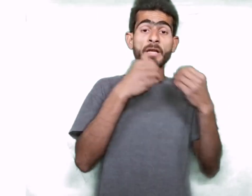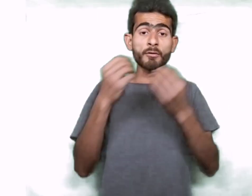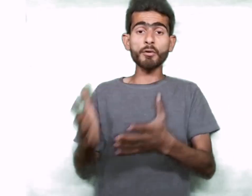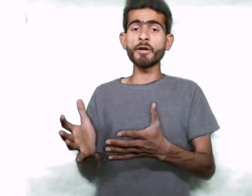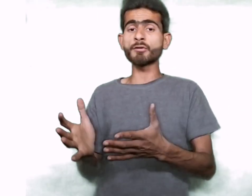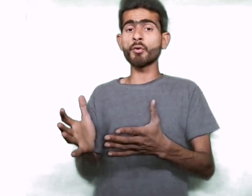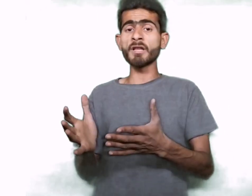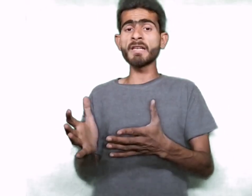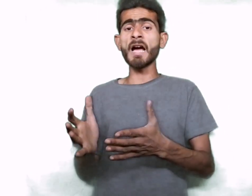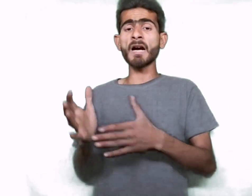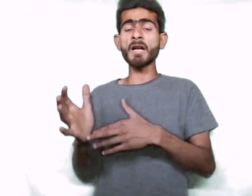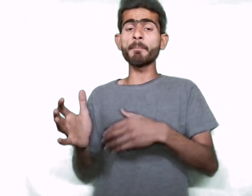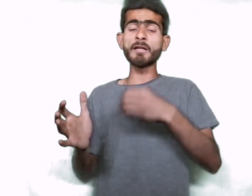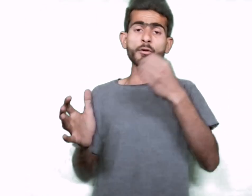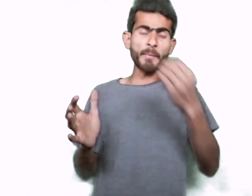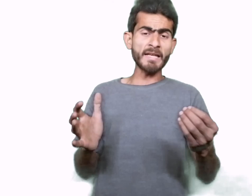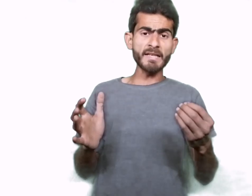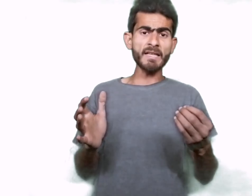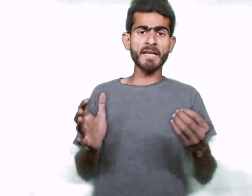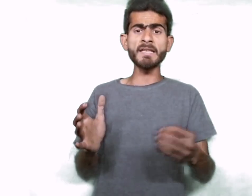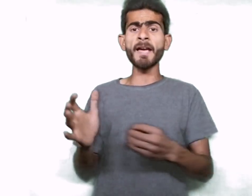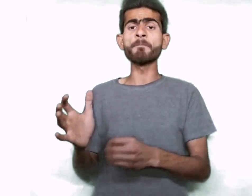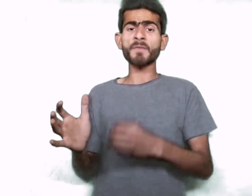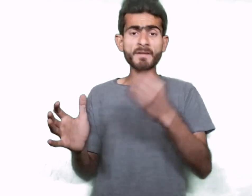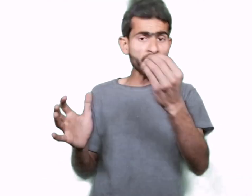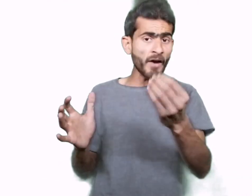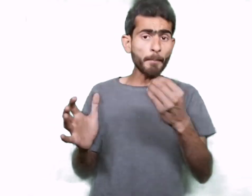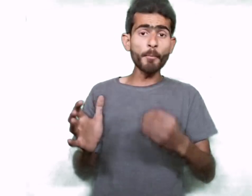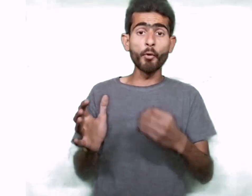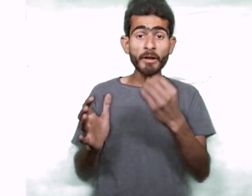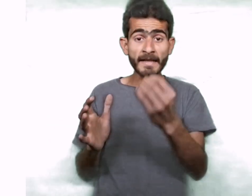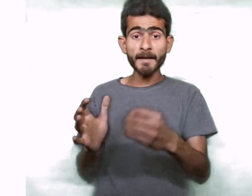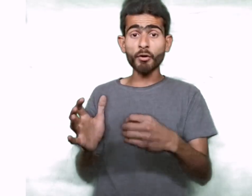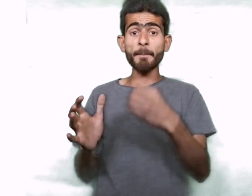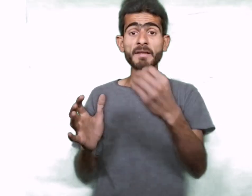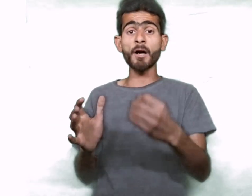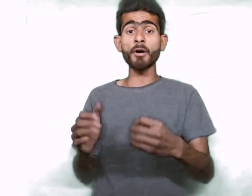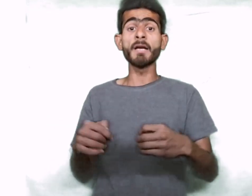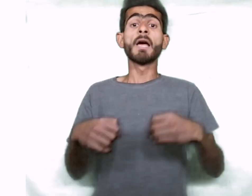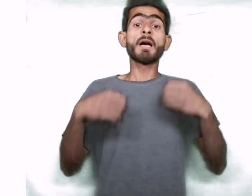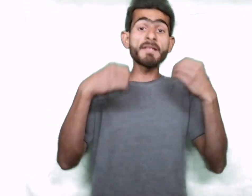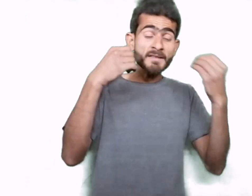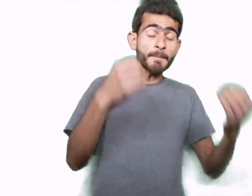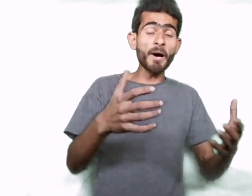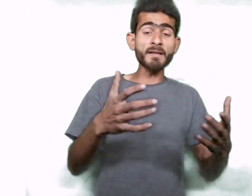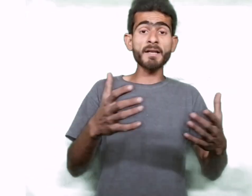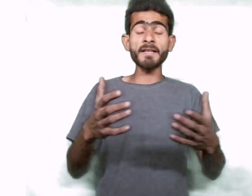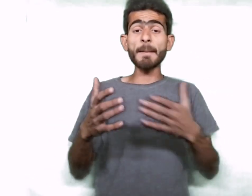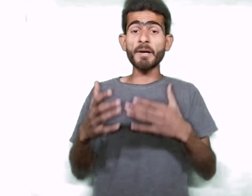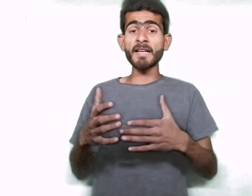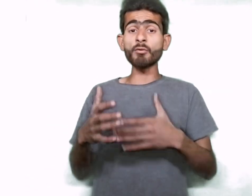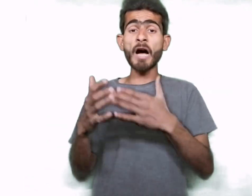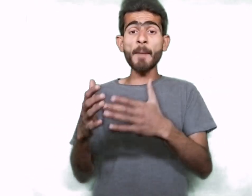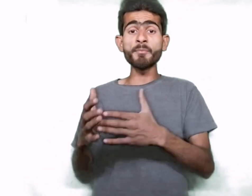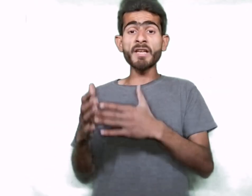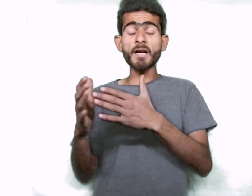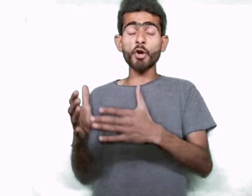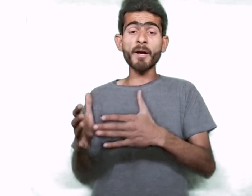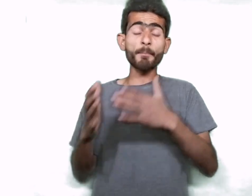بلکل کوئی ضرور نہیں ہے اگر آپ بلکل پڑے لکھے نہیں ہے صرف آپ کو بولنے کا تھوڑا پتہ اور کسی سے بات کرنے کا پتہ تو آپ یہ کاروبر